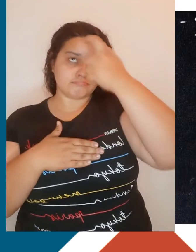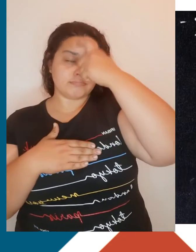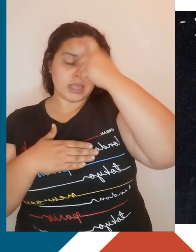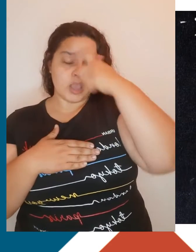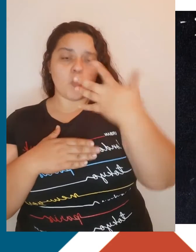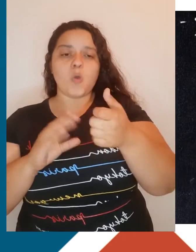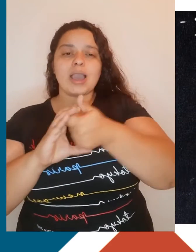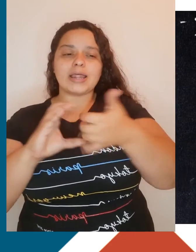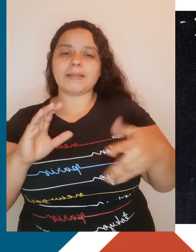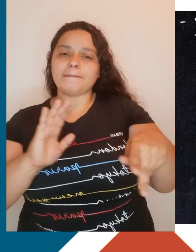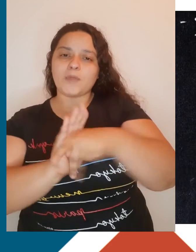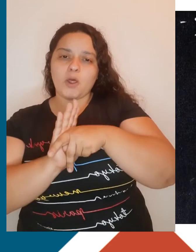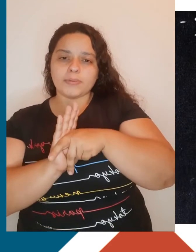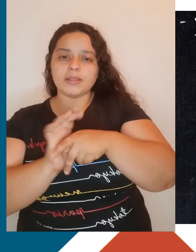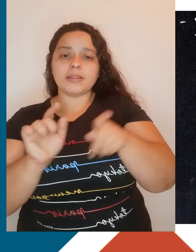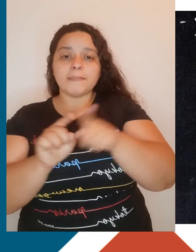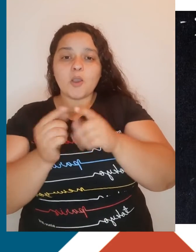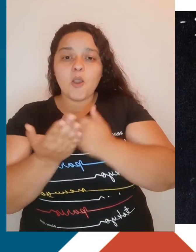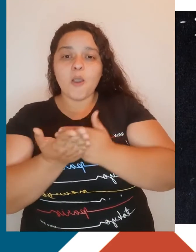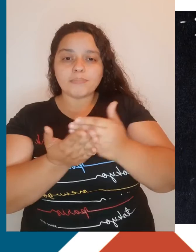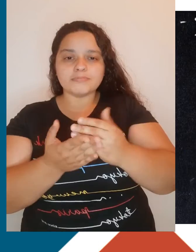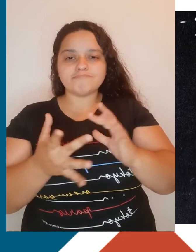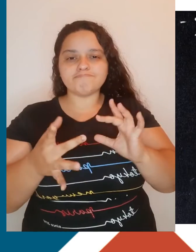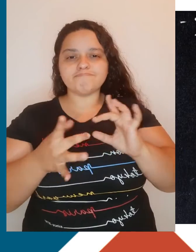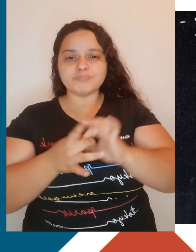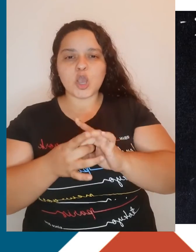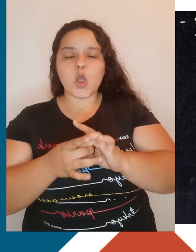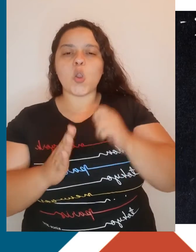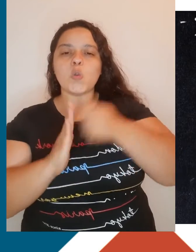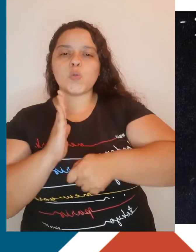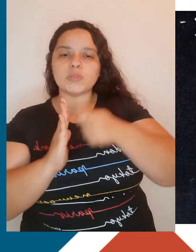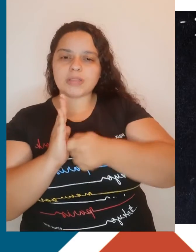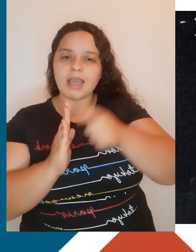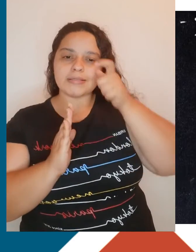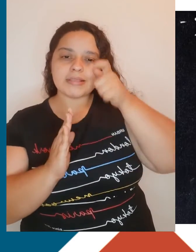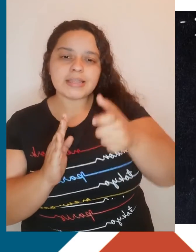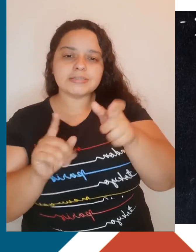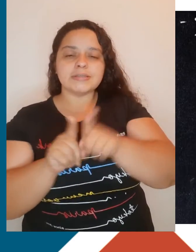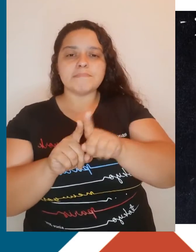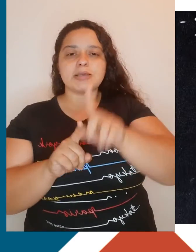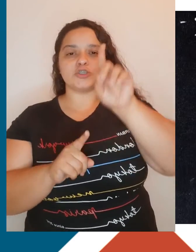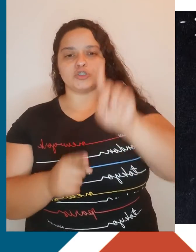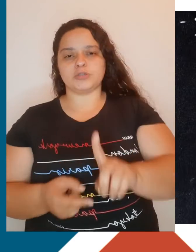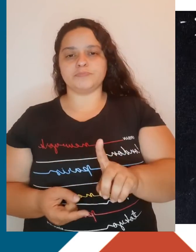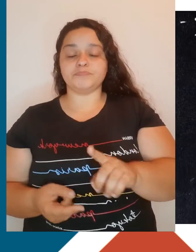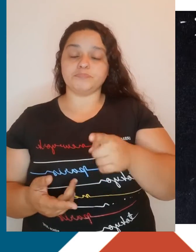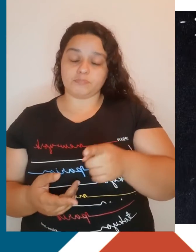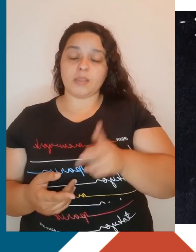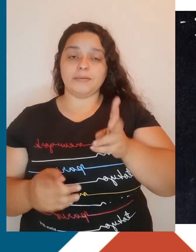próprias e começaram a se unir para lutar pelos seus interesses e direitos. A burguesia e as classes